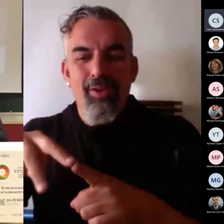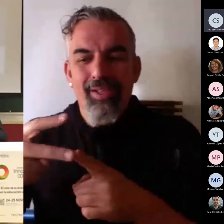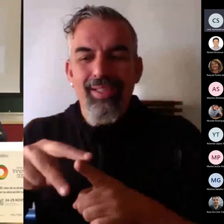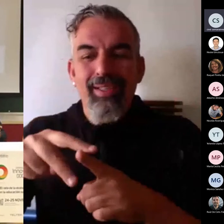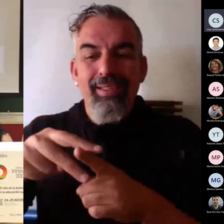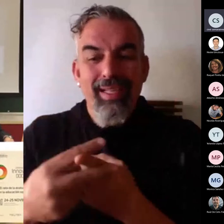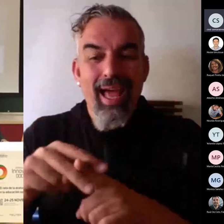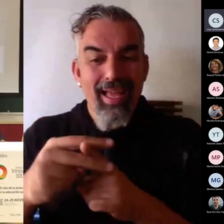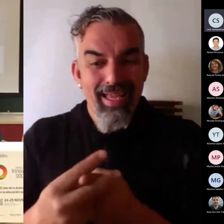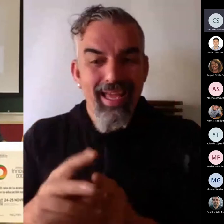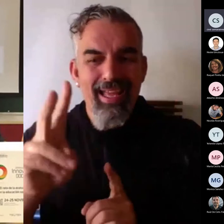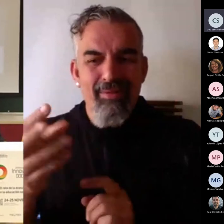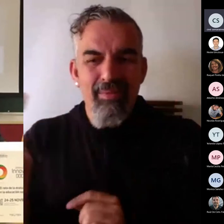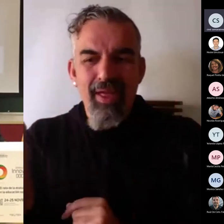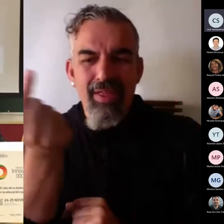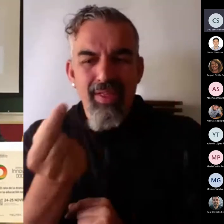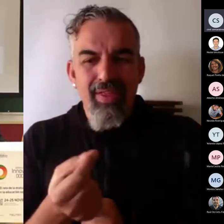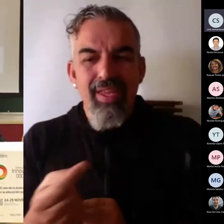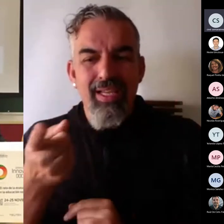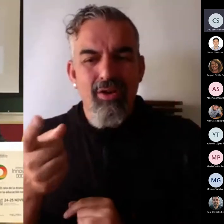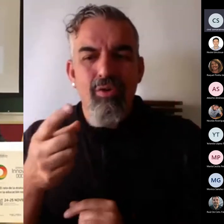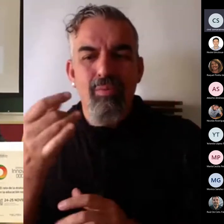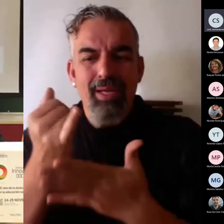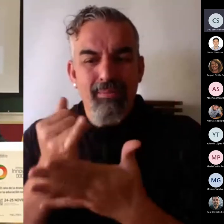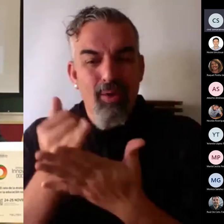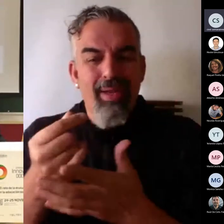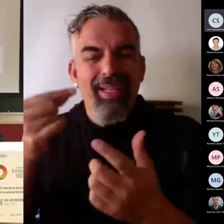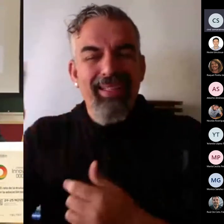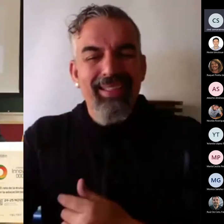de las tipo TES que me consta hacer un éxito.